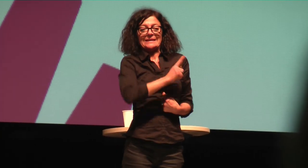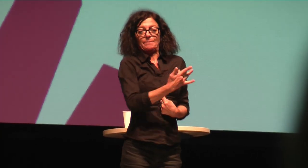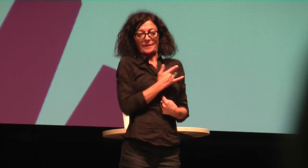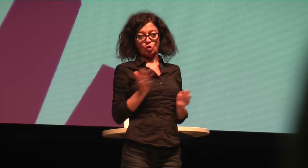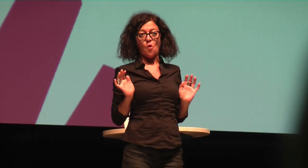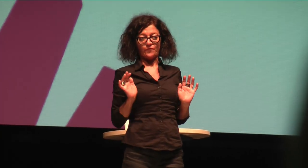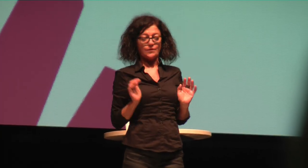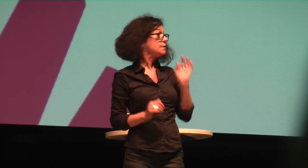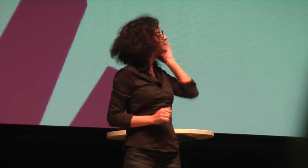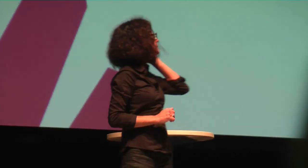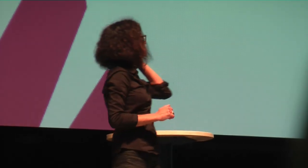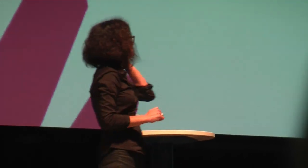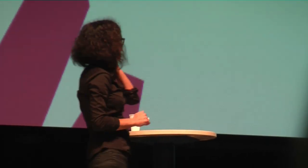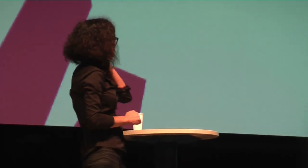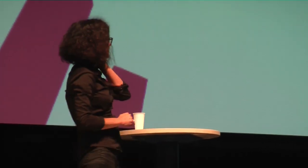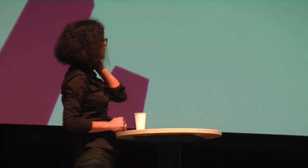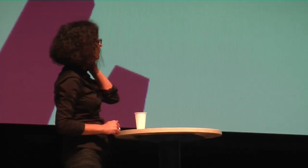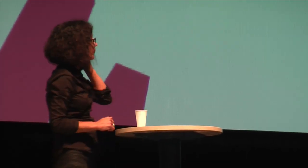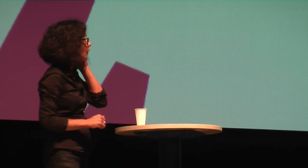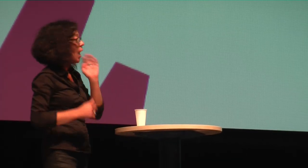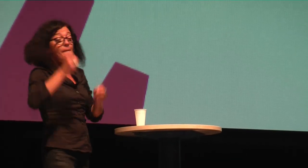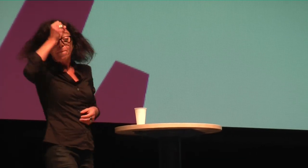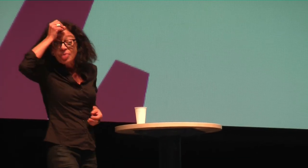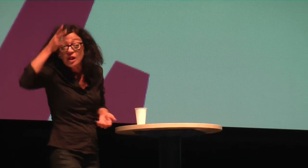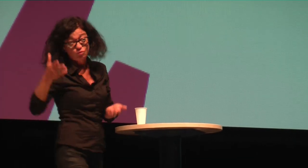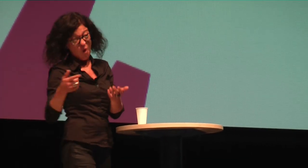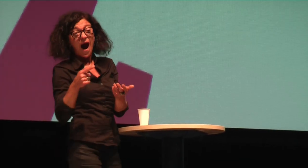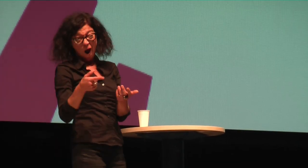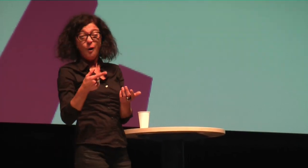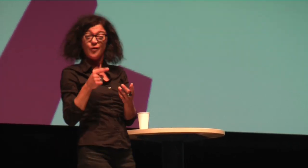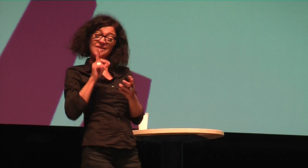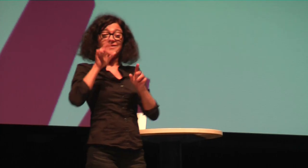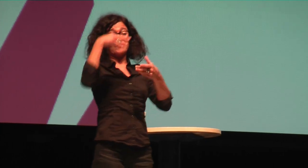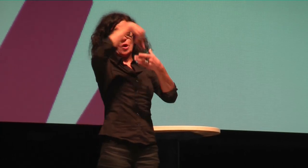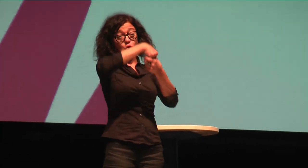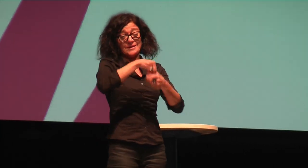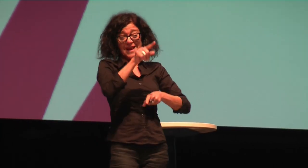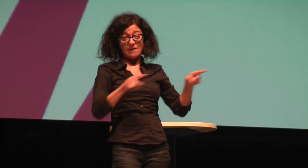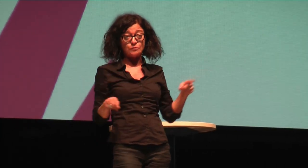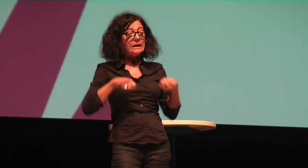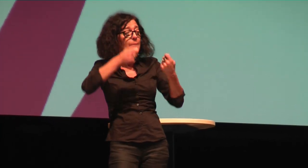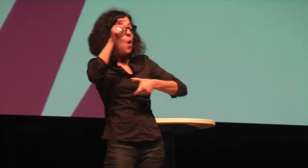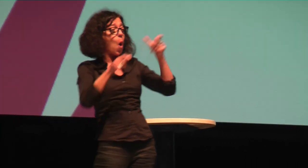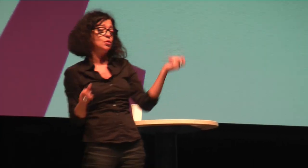aber ich kann meine Meinung dazu äußern. So. Und ich bin in diesem Punkt auch nicht selber davon betroffen.